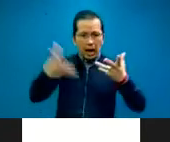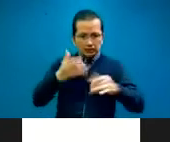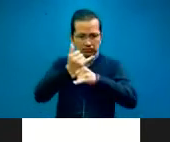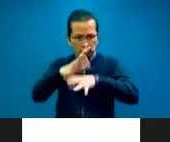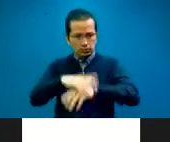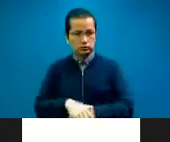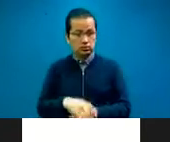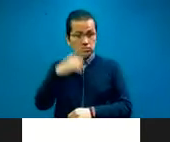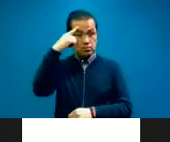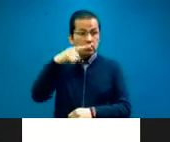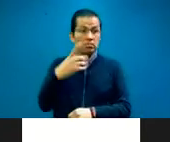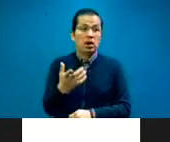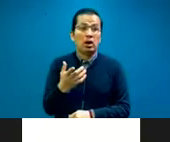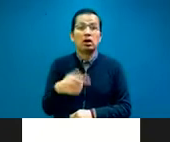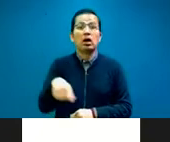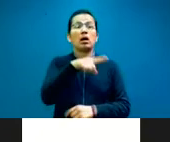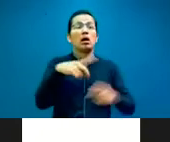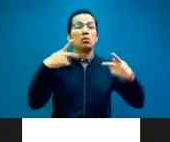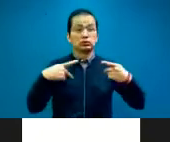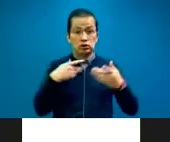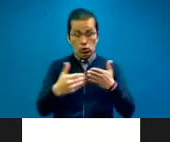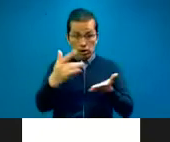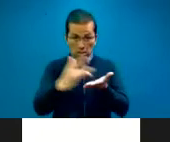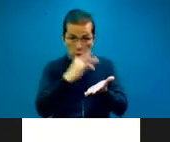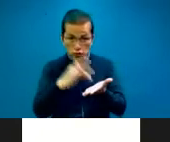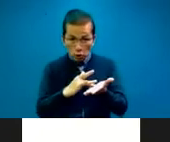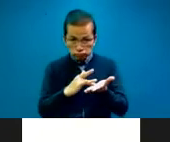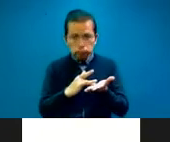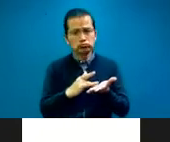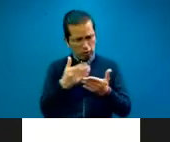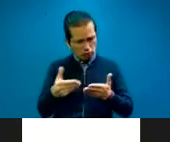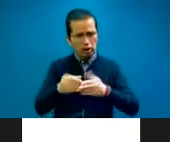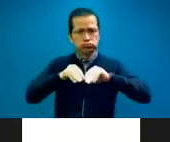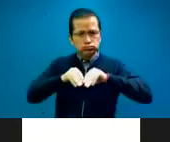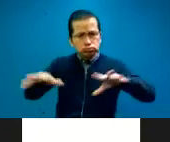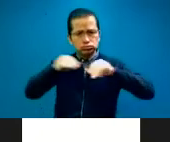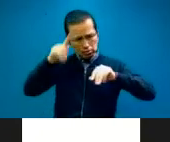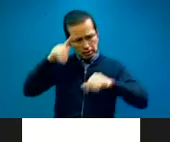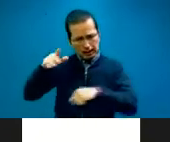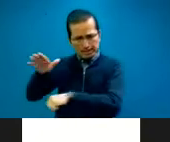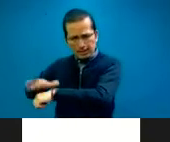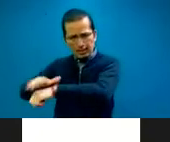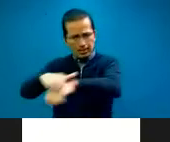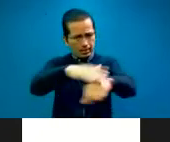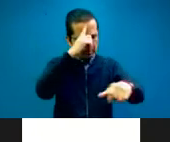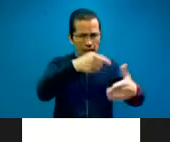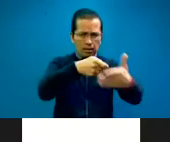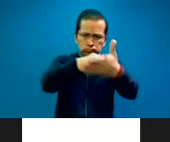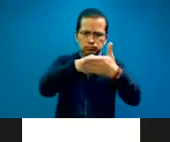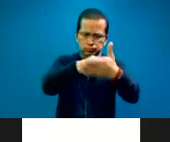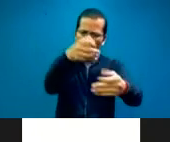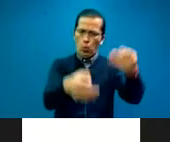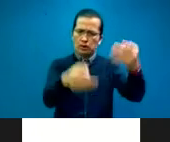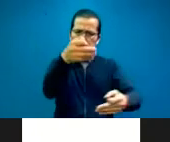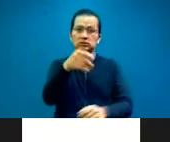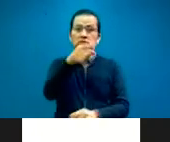tan hermosa que apoyó con dinero, ahora que nos apoyen a hacer el ruido que se necesita para hacer la presión en esos jueces que, pues, están queriendo hacer como de la